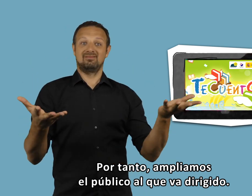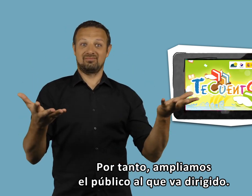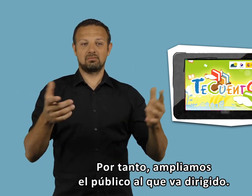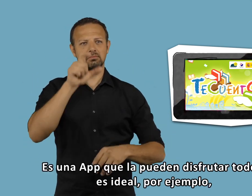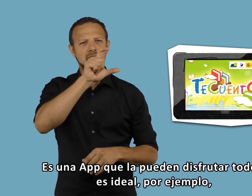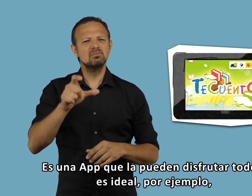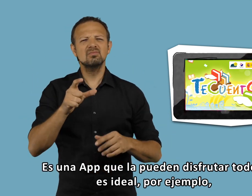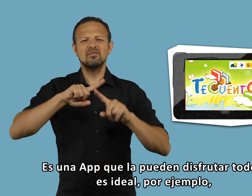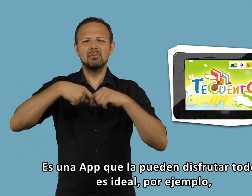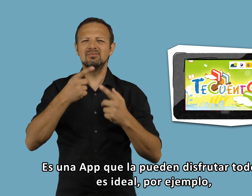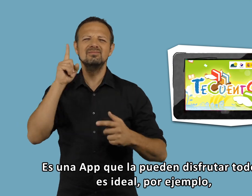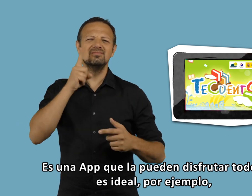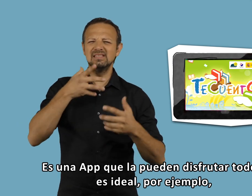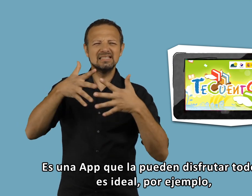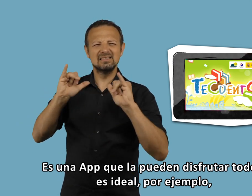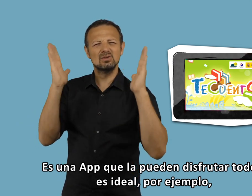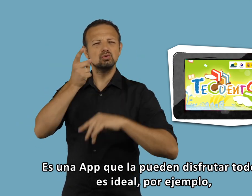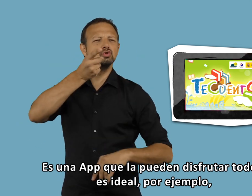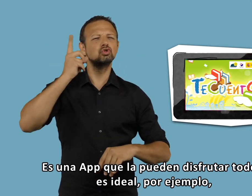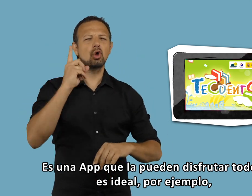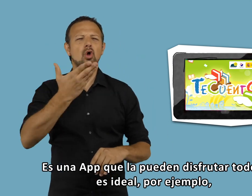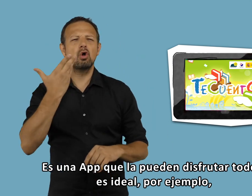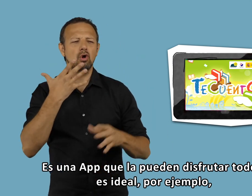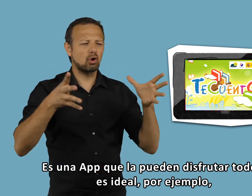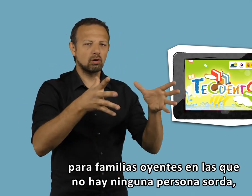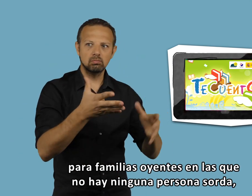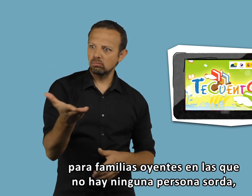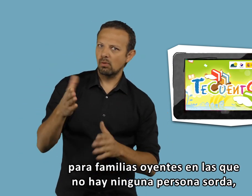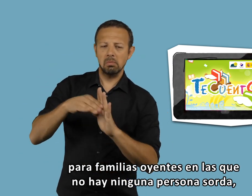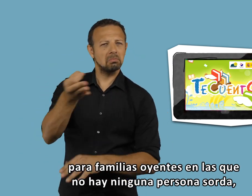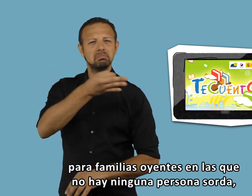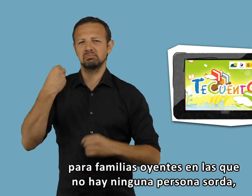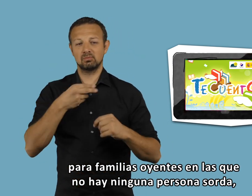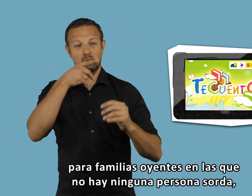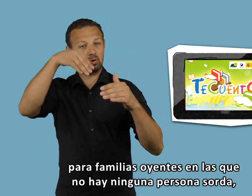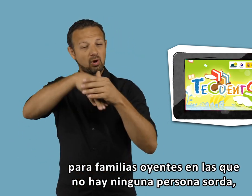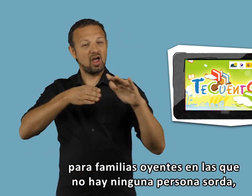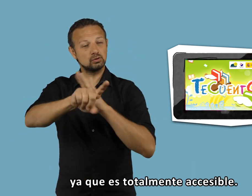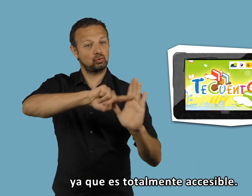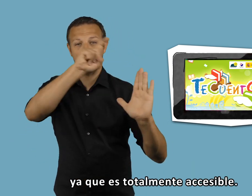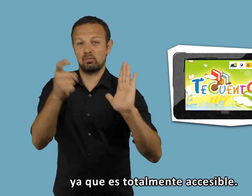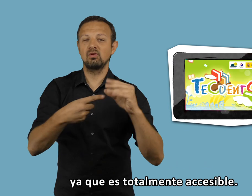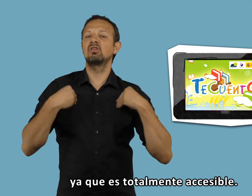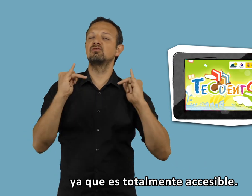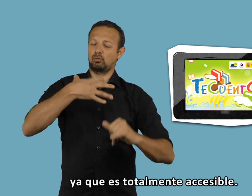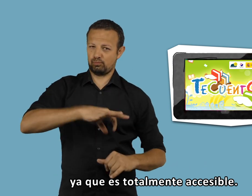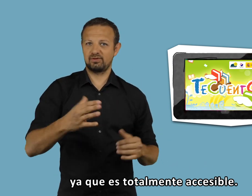Es una app que la pueden disfrutar todos. Es ideal, por ejemplo, para familias oyentes en las que no hay ninguna persona sorda, ya que es totalmente